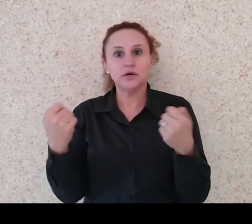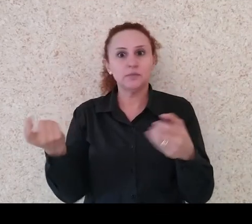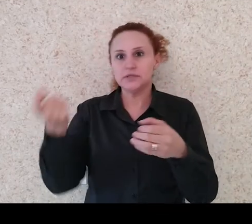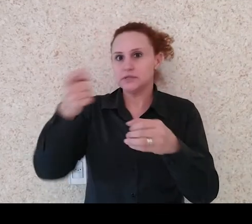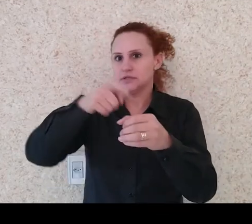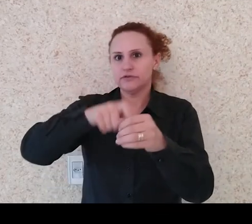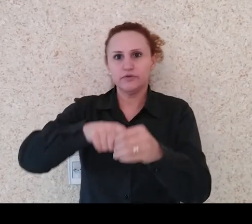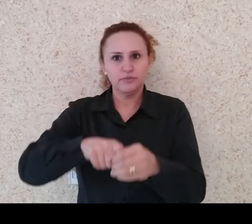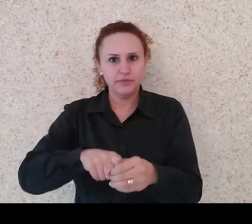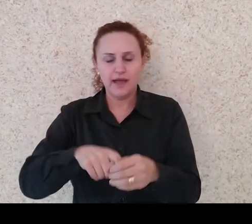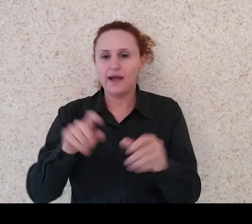declaração.